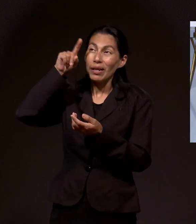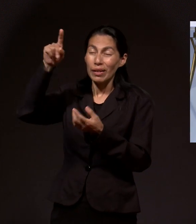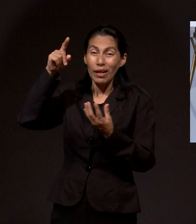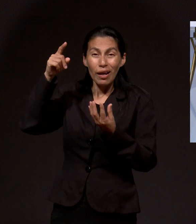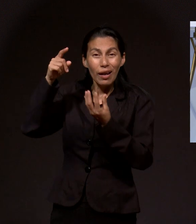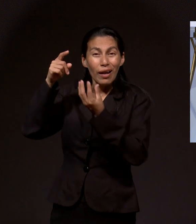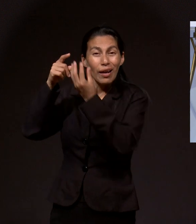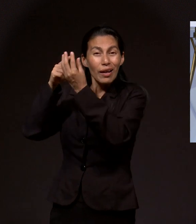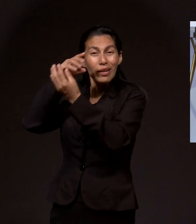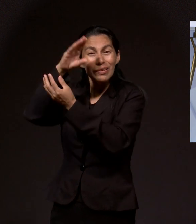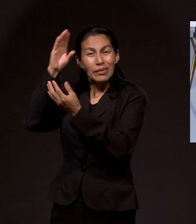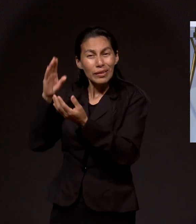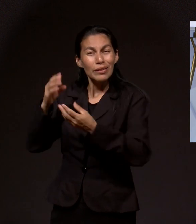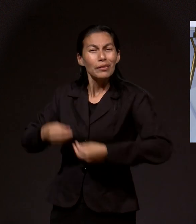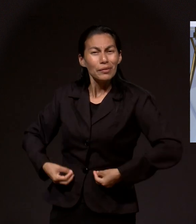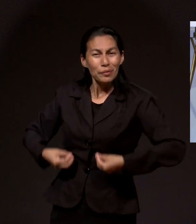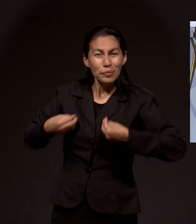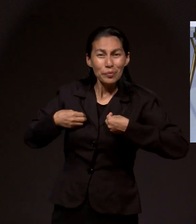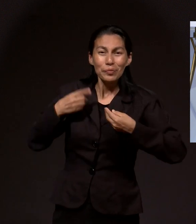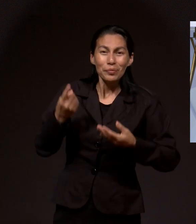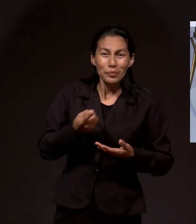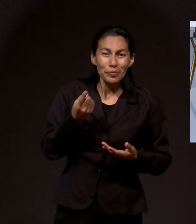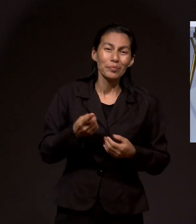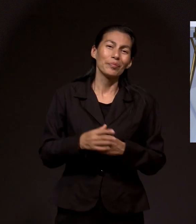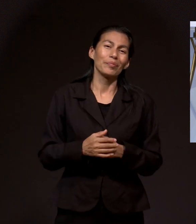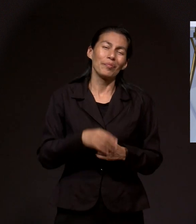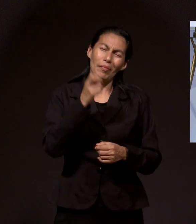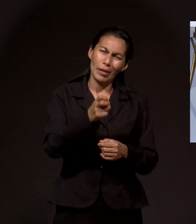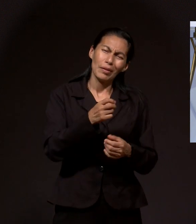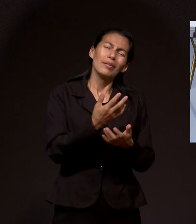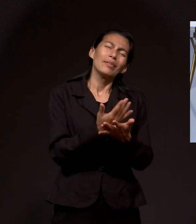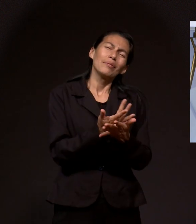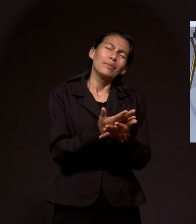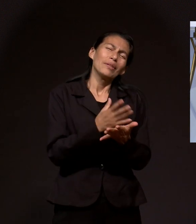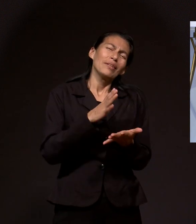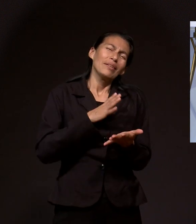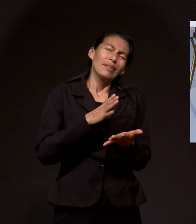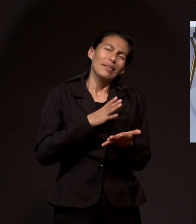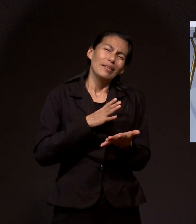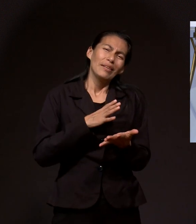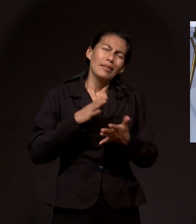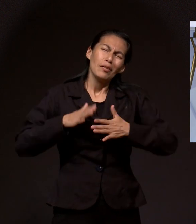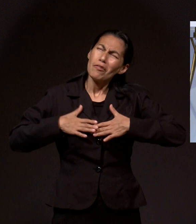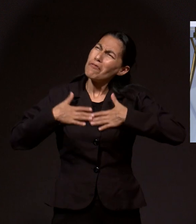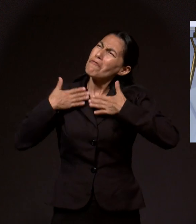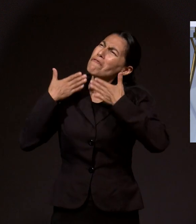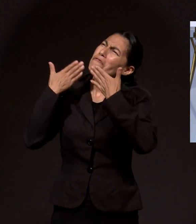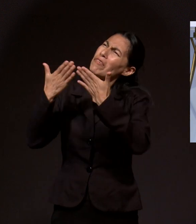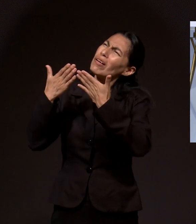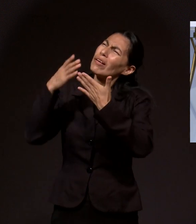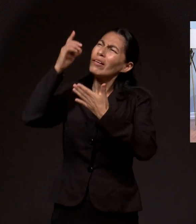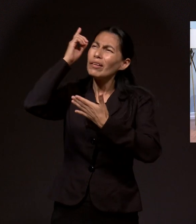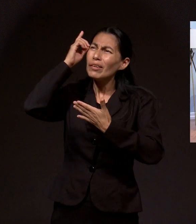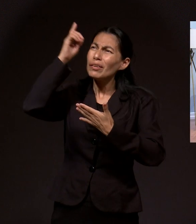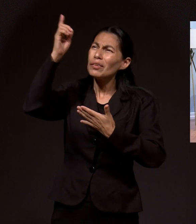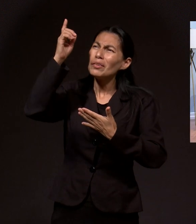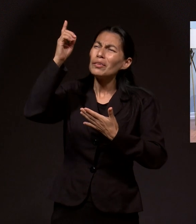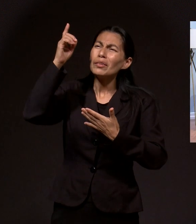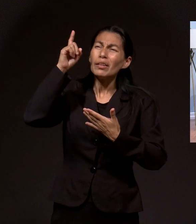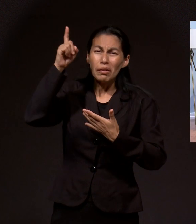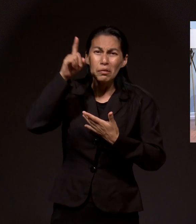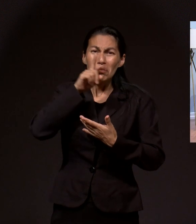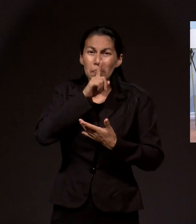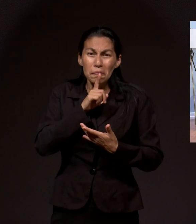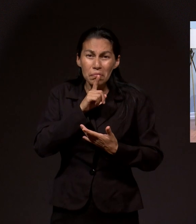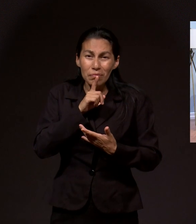tienen esperanza. Sí. Porque la han colocado en aquel que no sabe mentir y que es